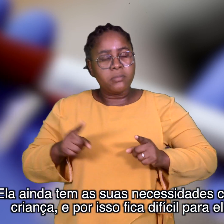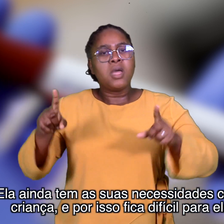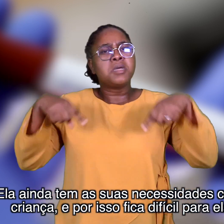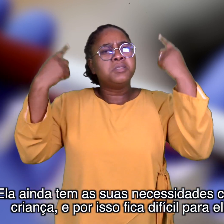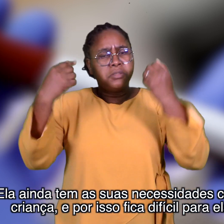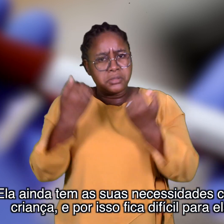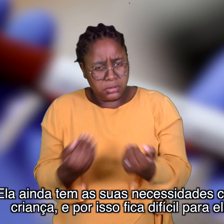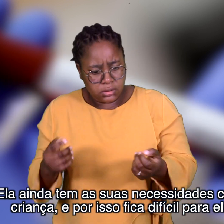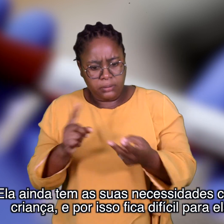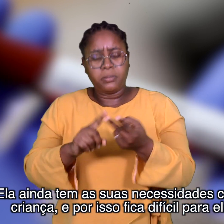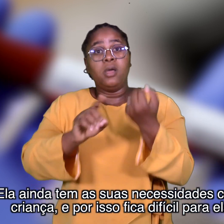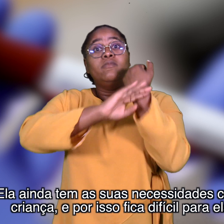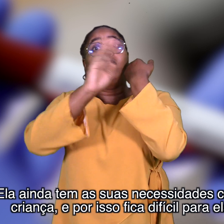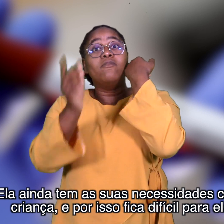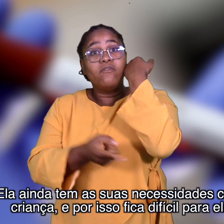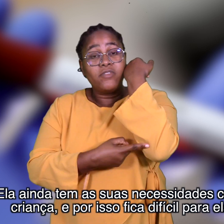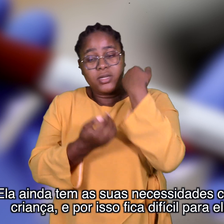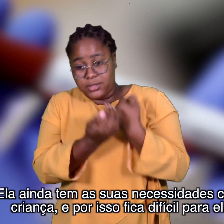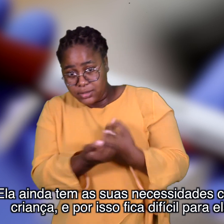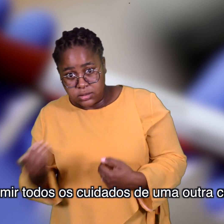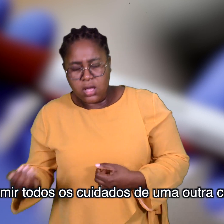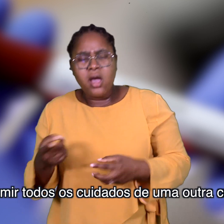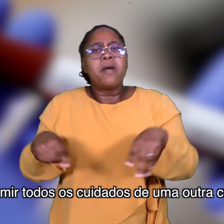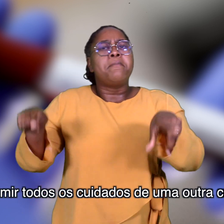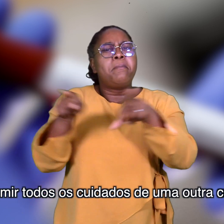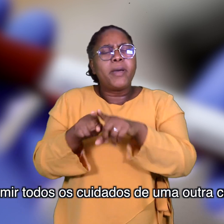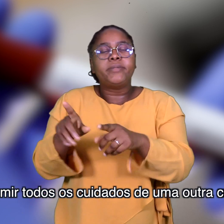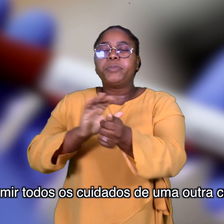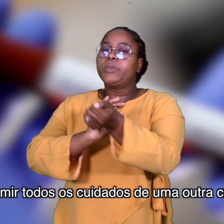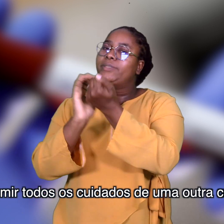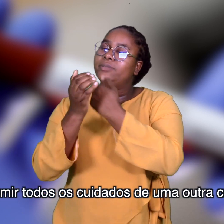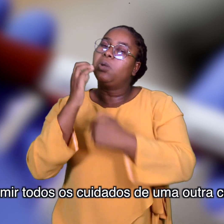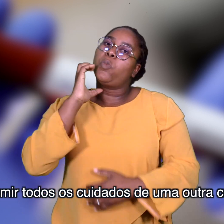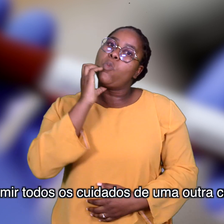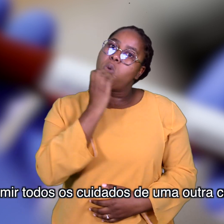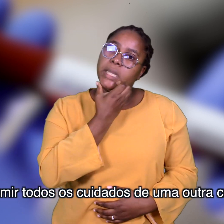criança e, por isso, fica difícil para ela assumir todos os cuidados de uma outra criança.